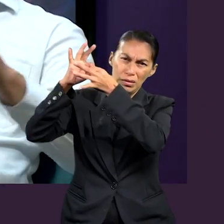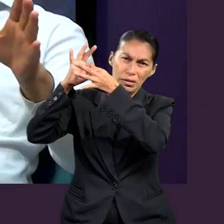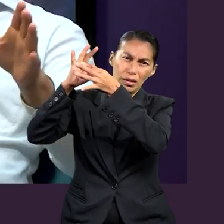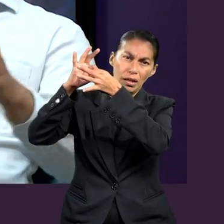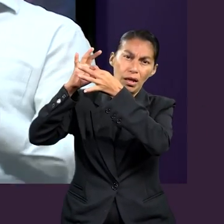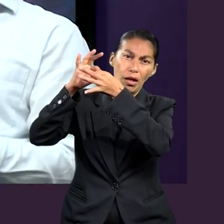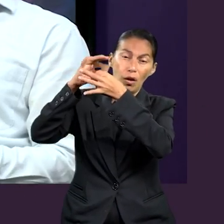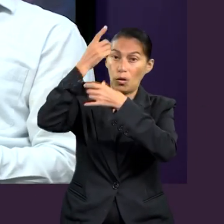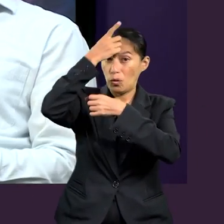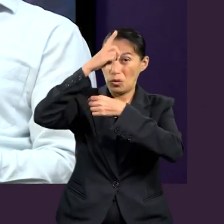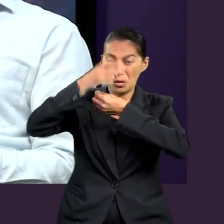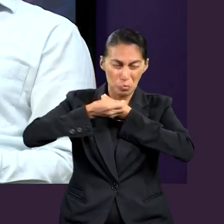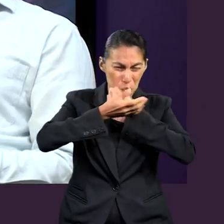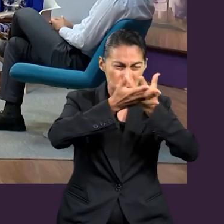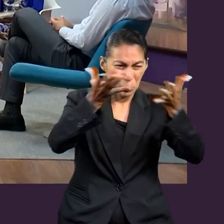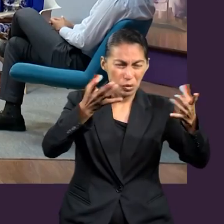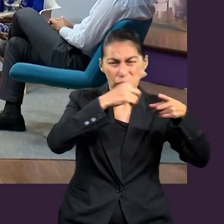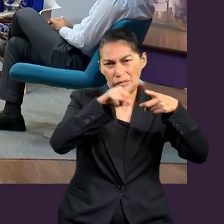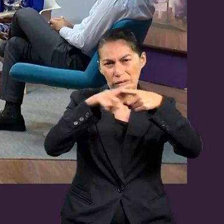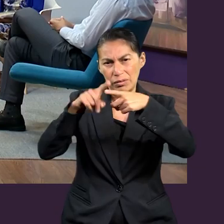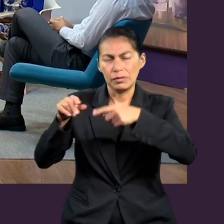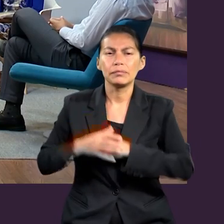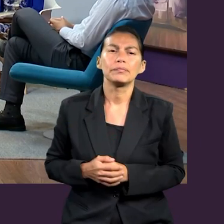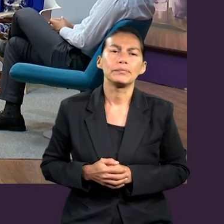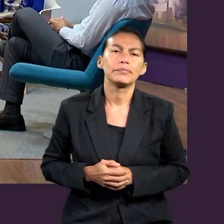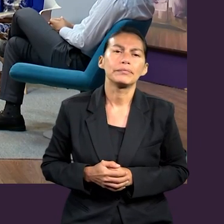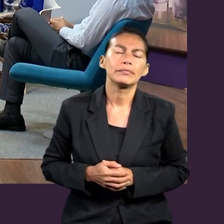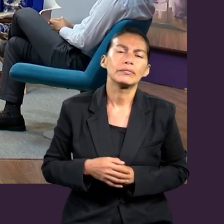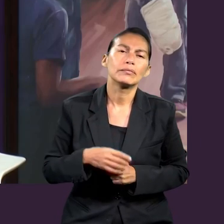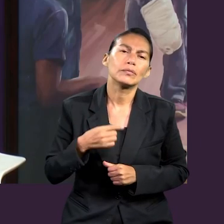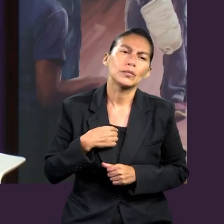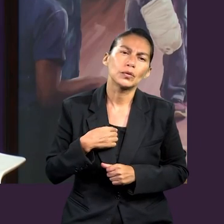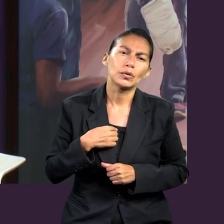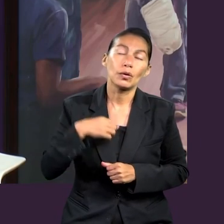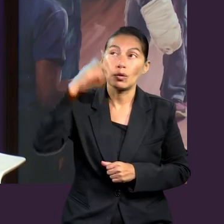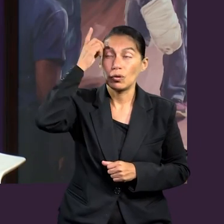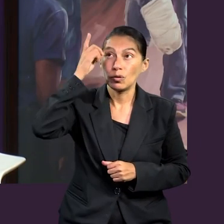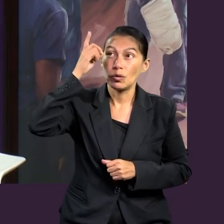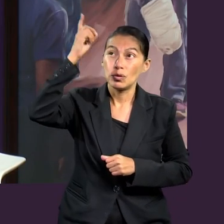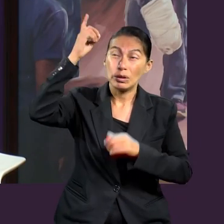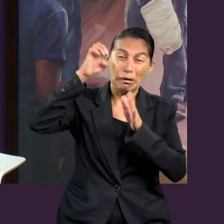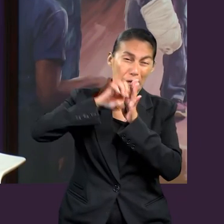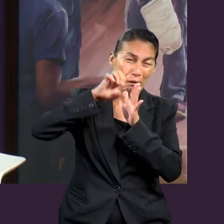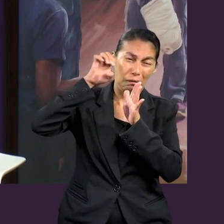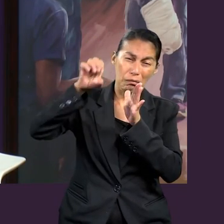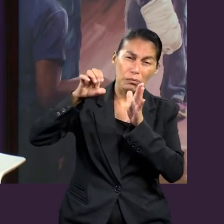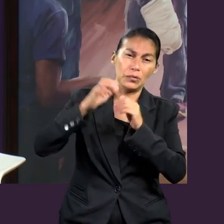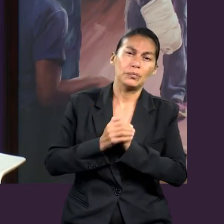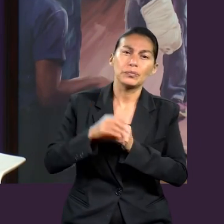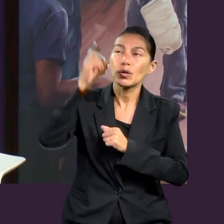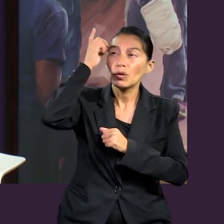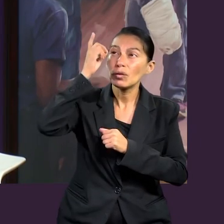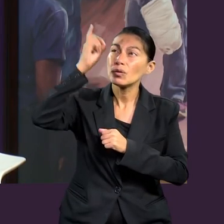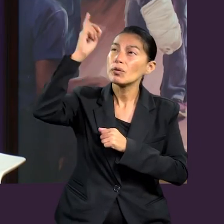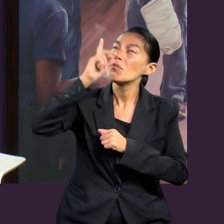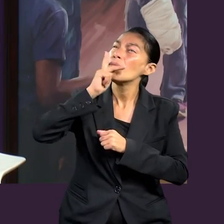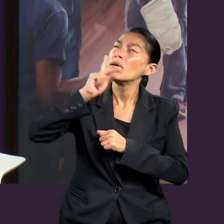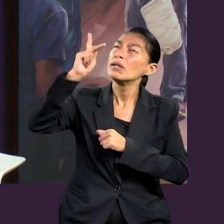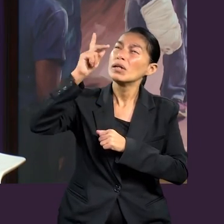diversidad de dones. Ok, gracias. Yo me quedo con el ejemplo máximo de Dios. Él mismo, como Dios Padre,